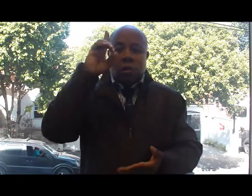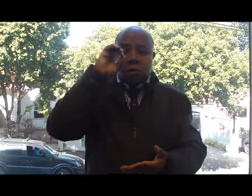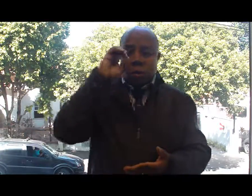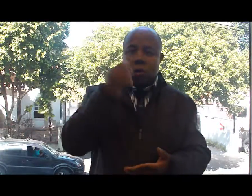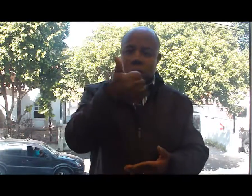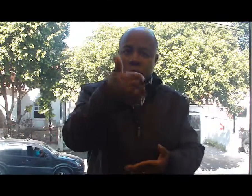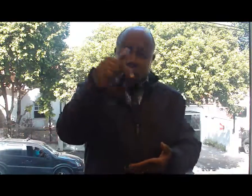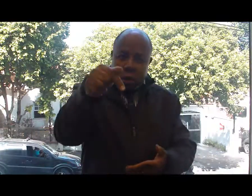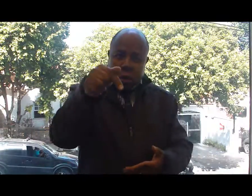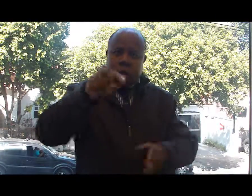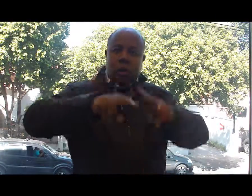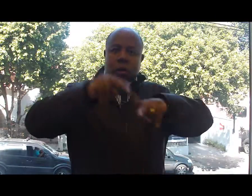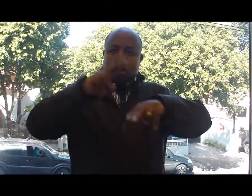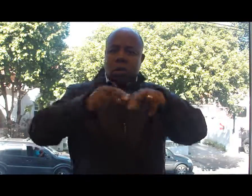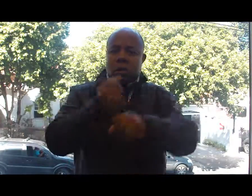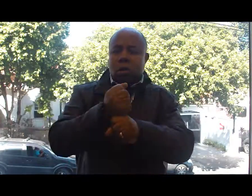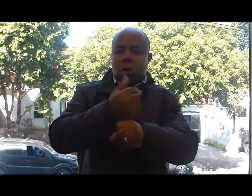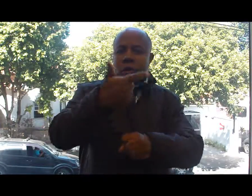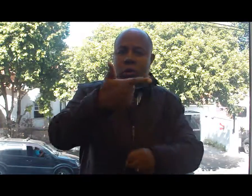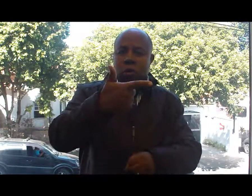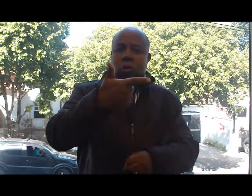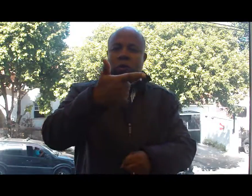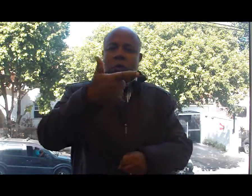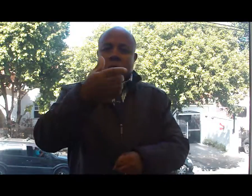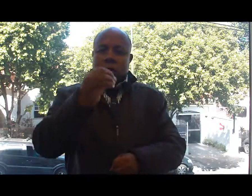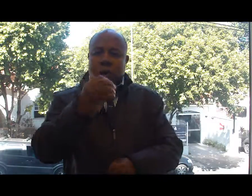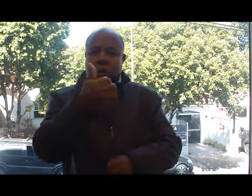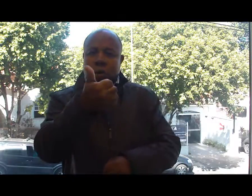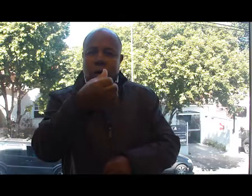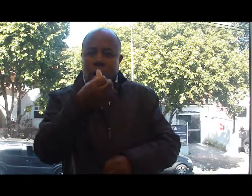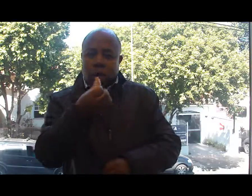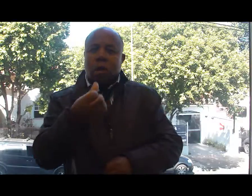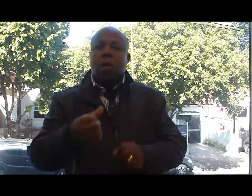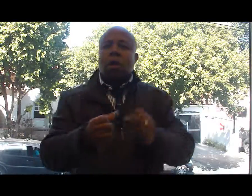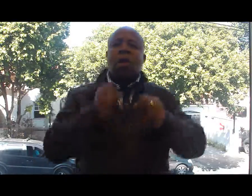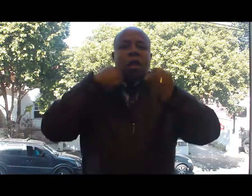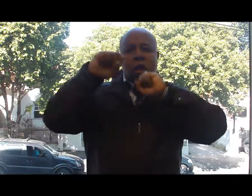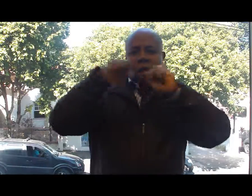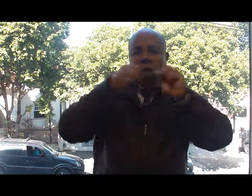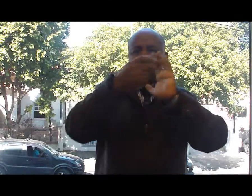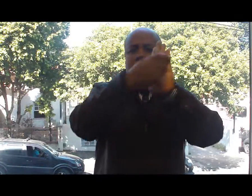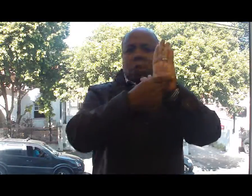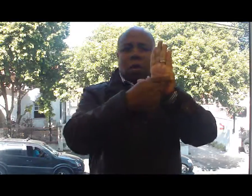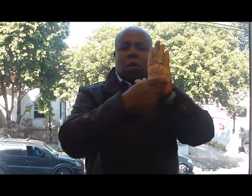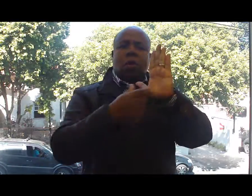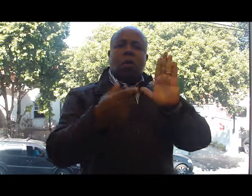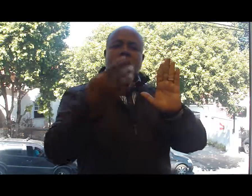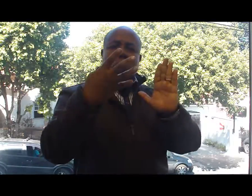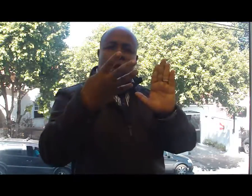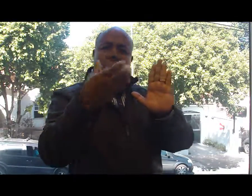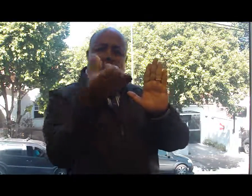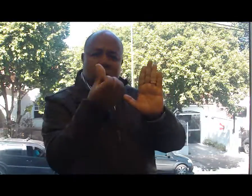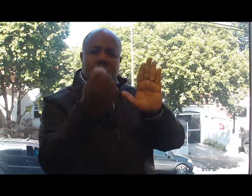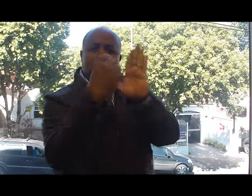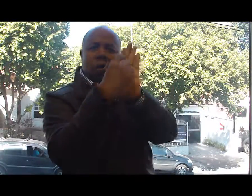Palavra do dia, sexta-feira dia 17 de junho de 2016, Salmos 46,